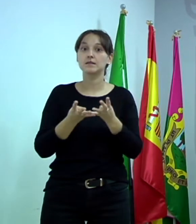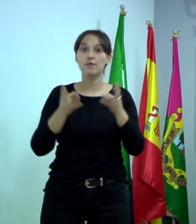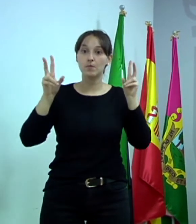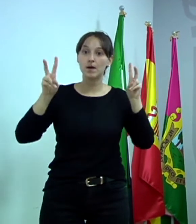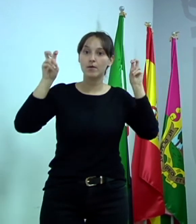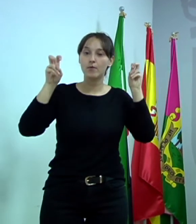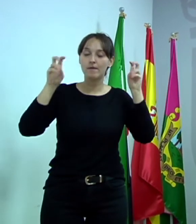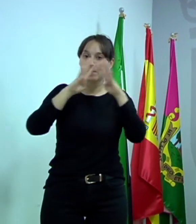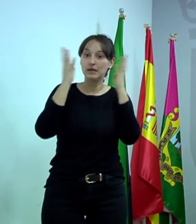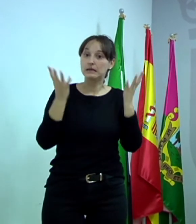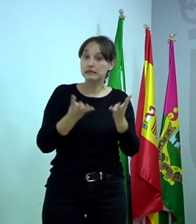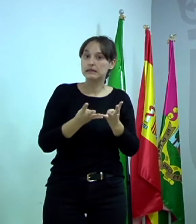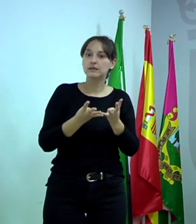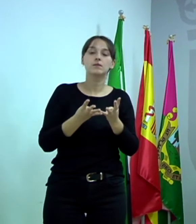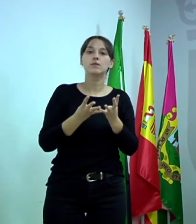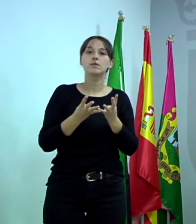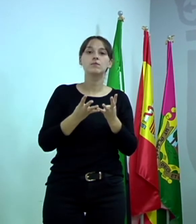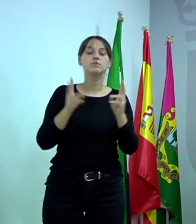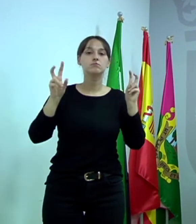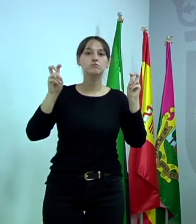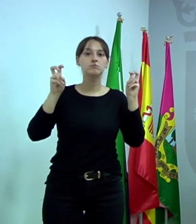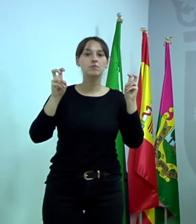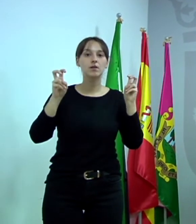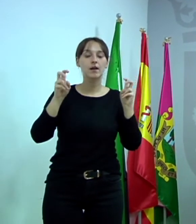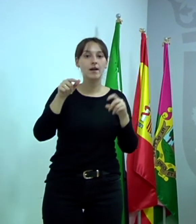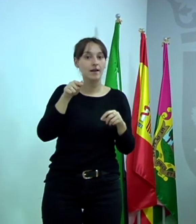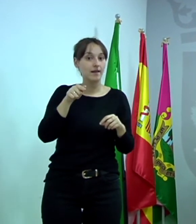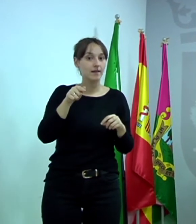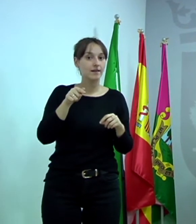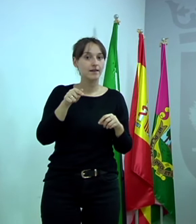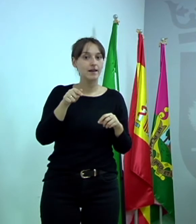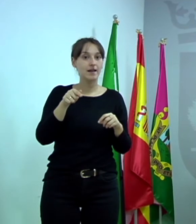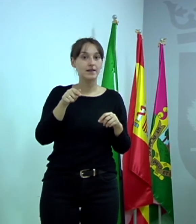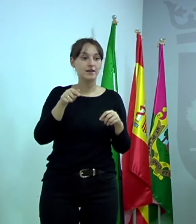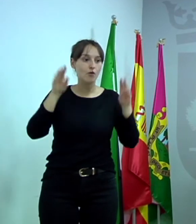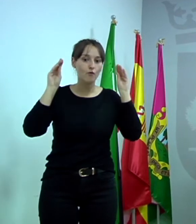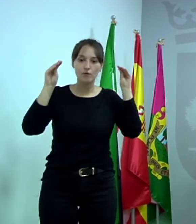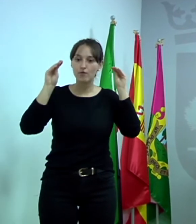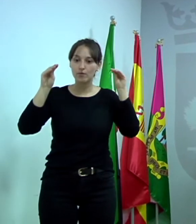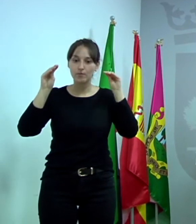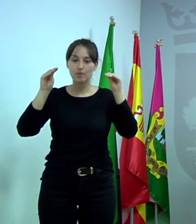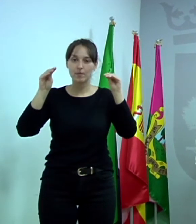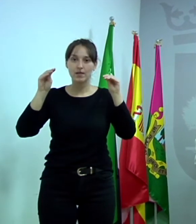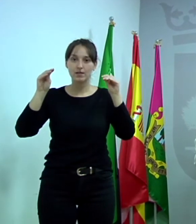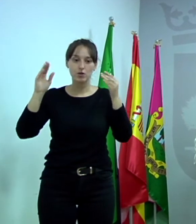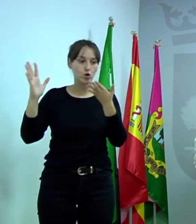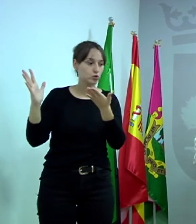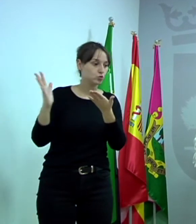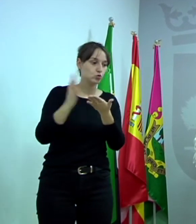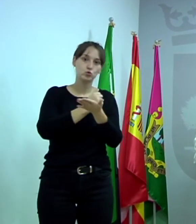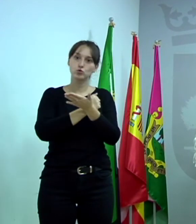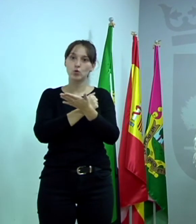través de una página web en la cual toda esta formación, que está basada en cuatro bloques